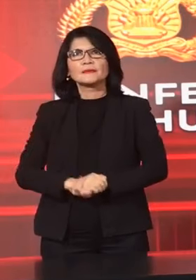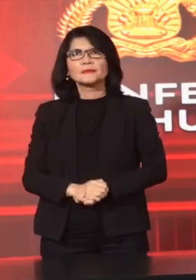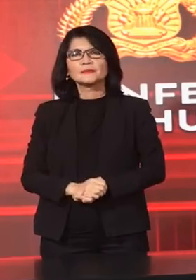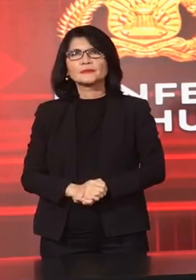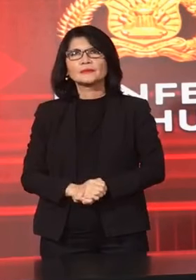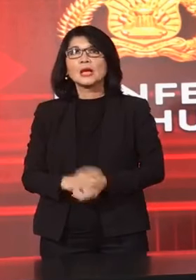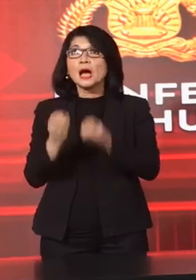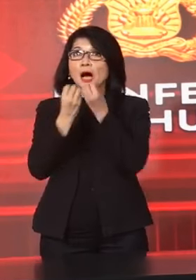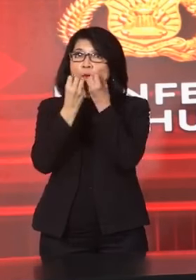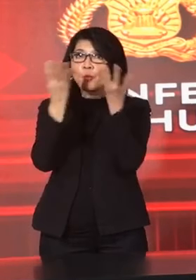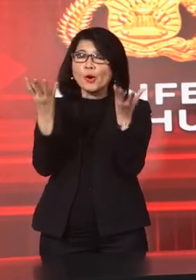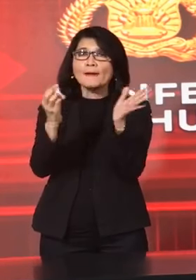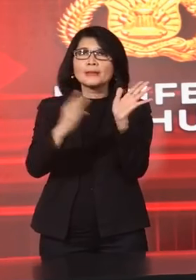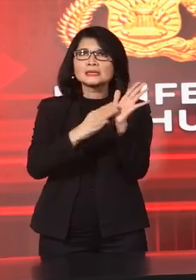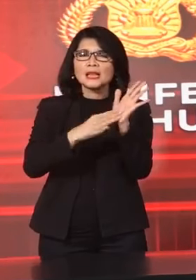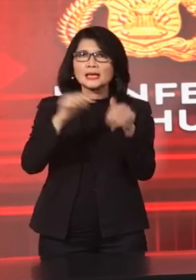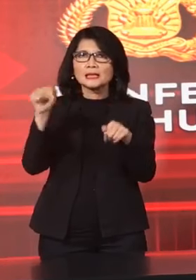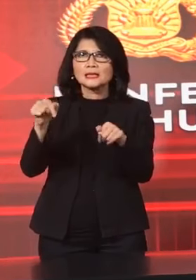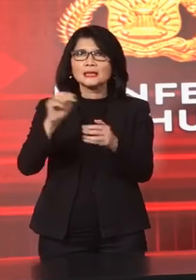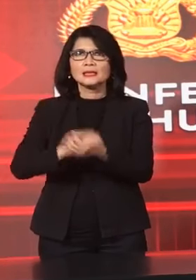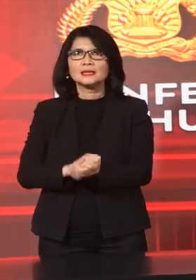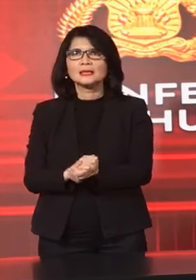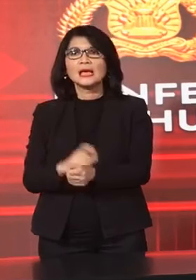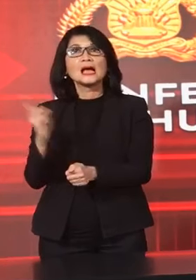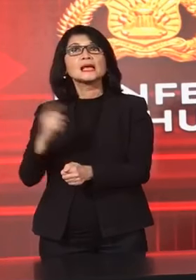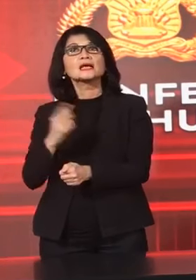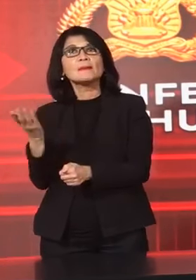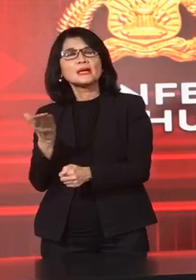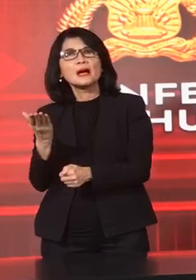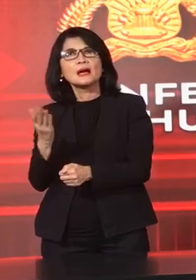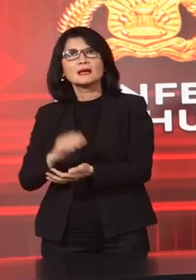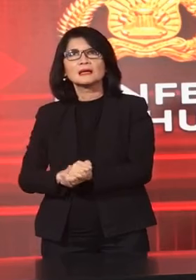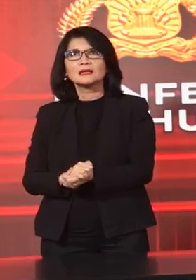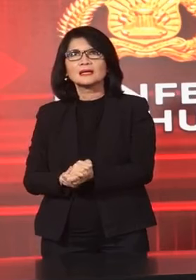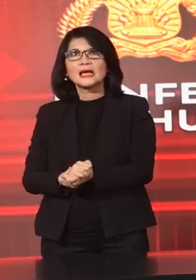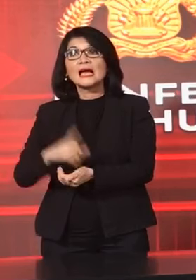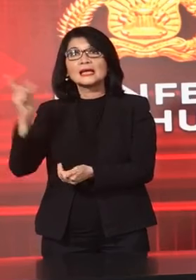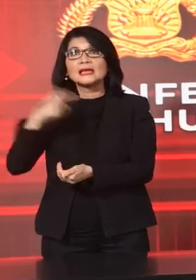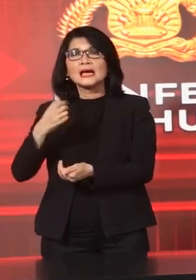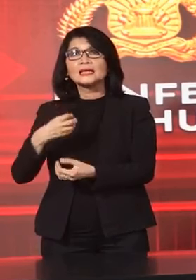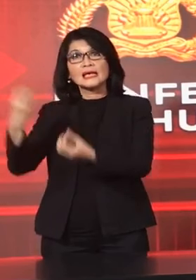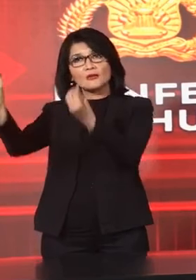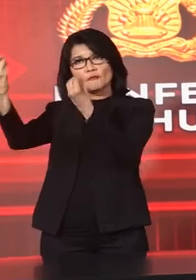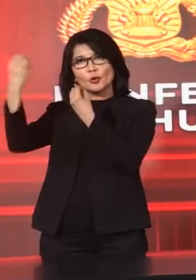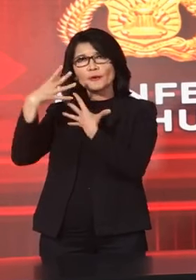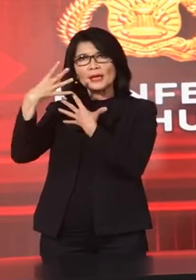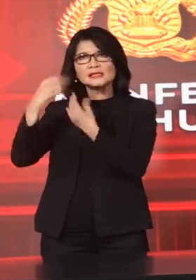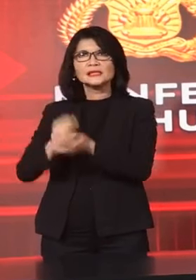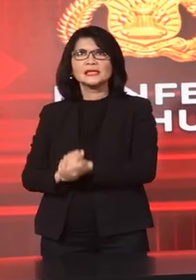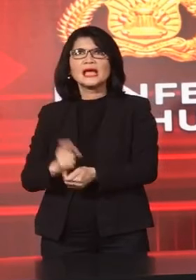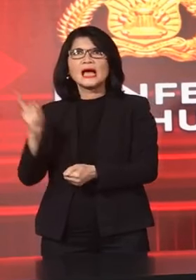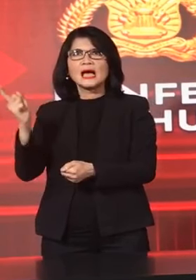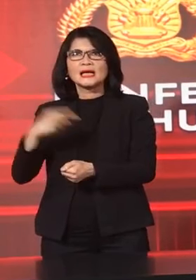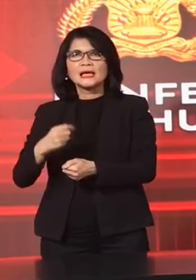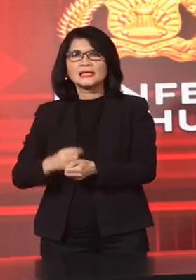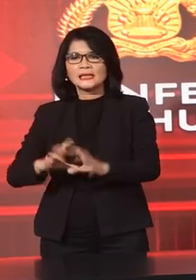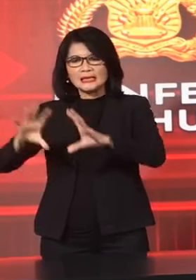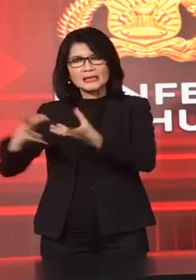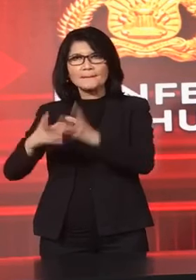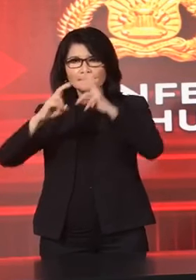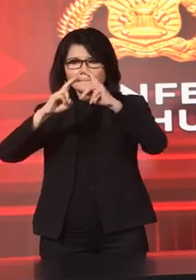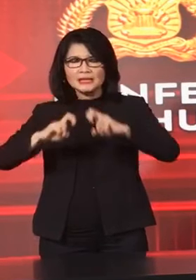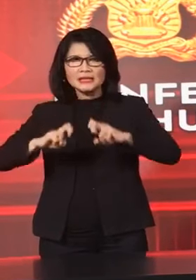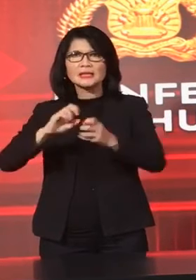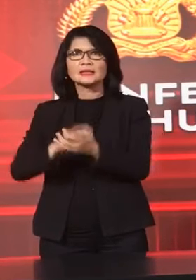Pengungkapan Kasus Ini Berasal Dari Informasi Yang Diperoleh Oleh Tim Penyidik